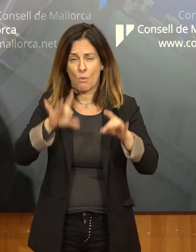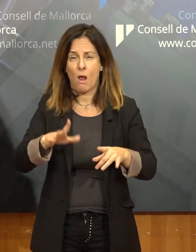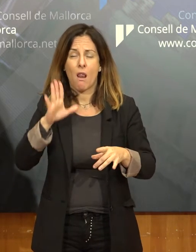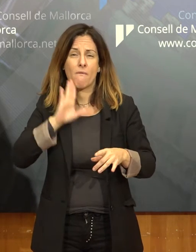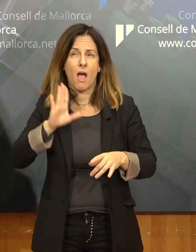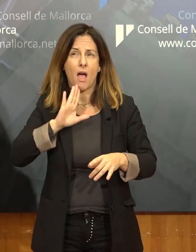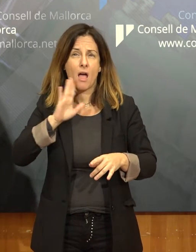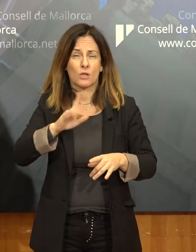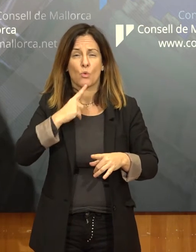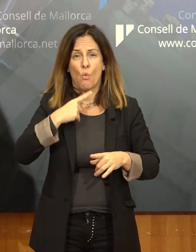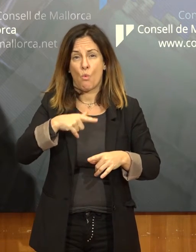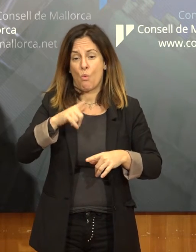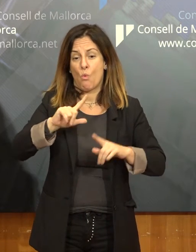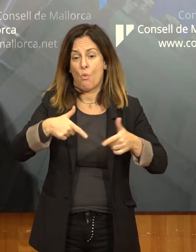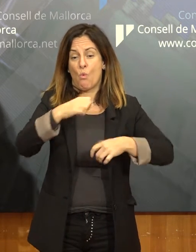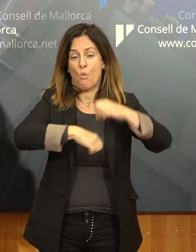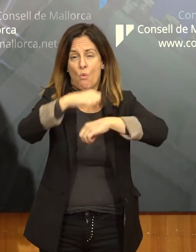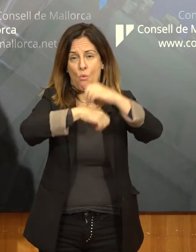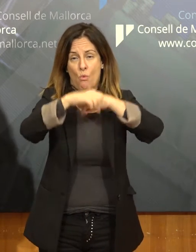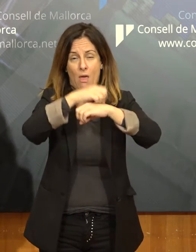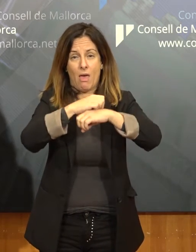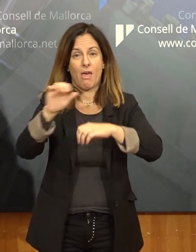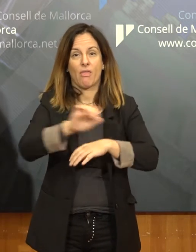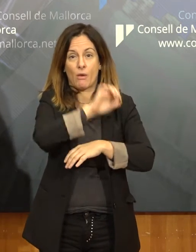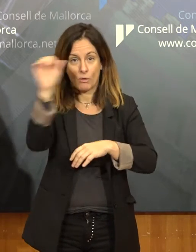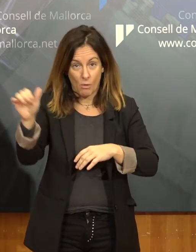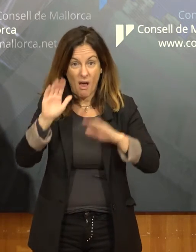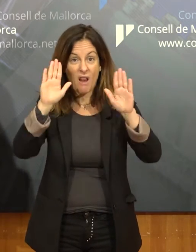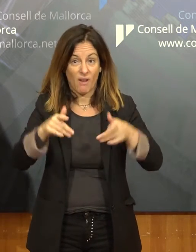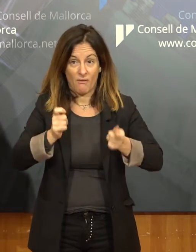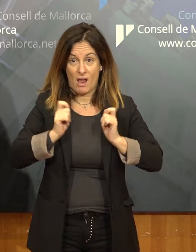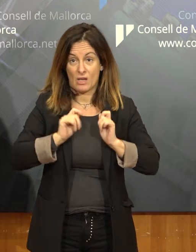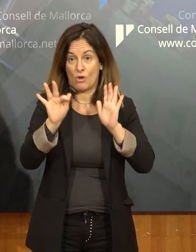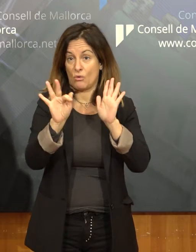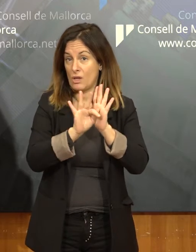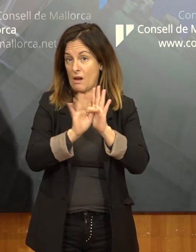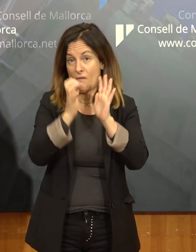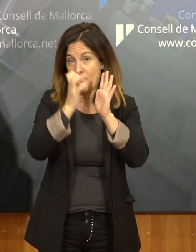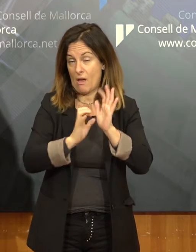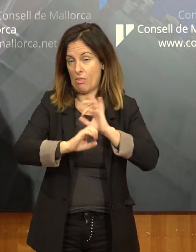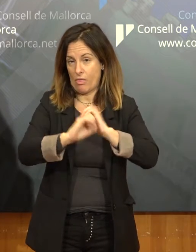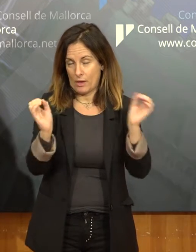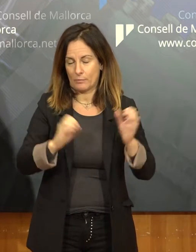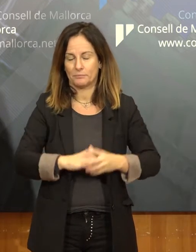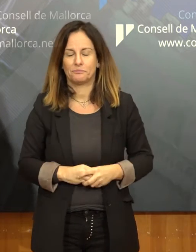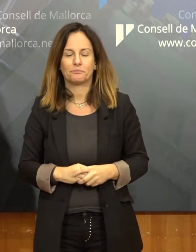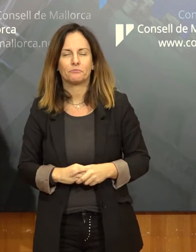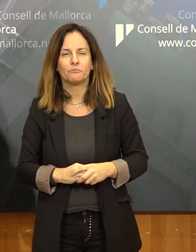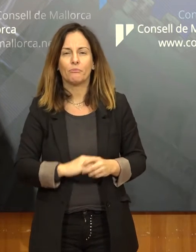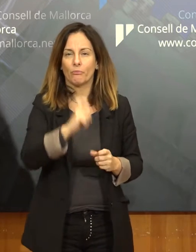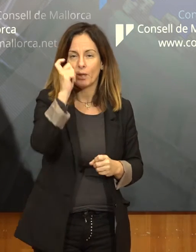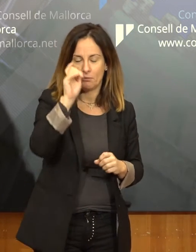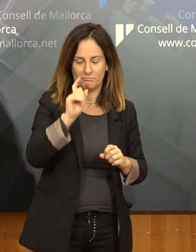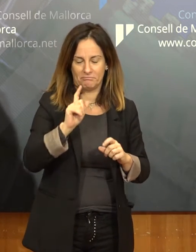tarifa és una previsió. Són previsions que van, en aquest cas, de maig de 2017 a juny. Perdona, de juny.